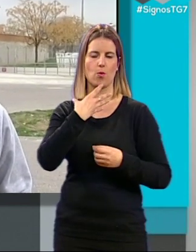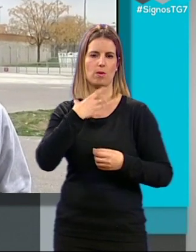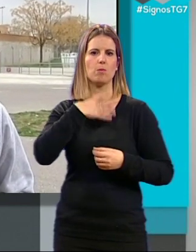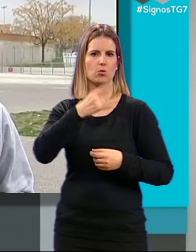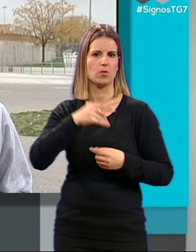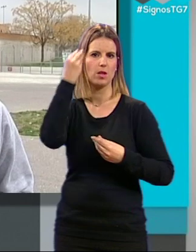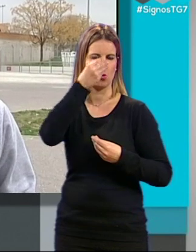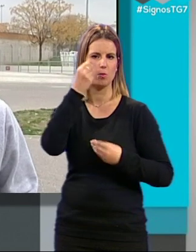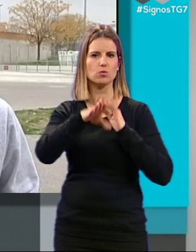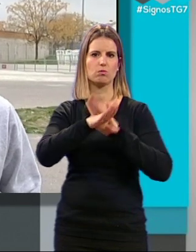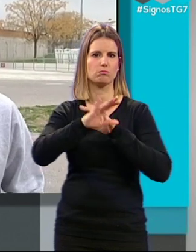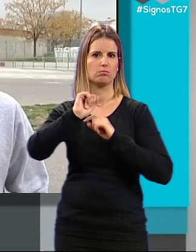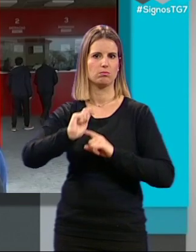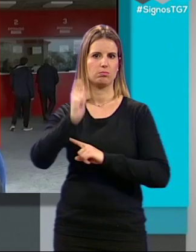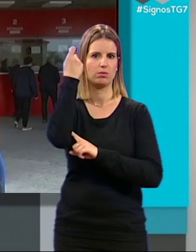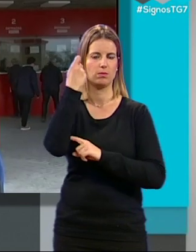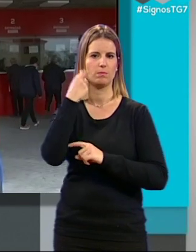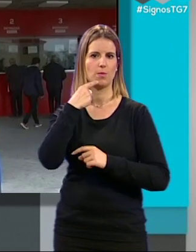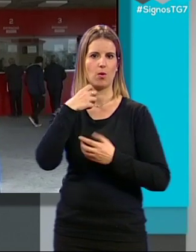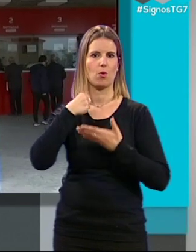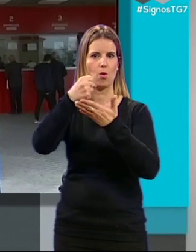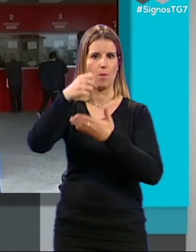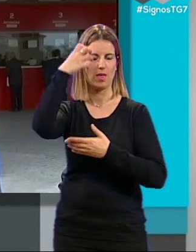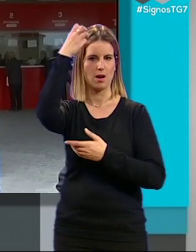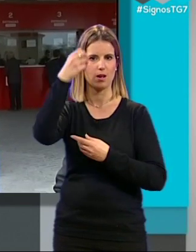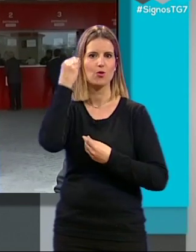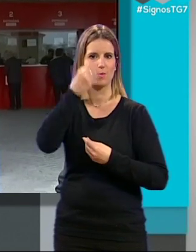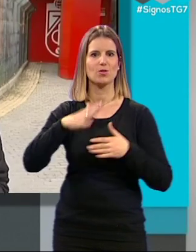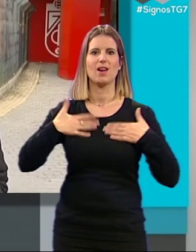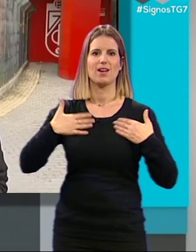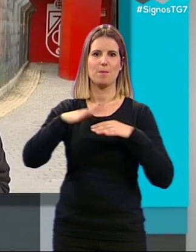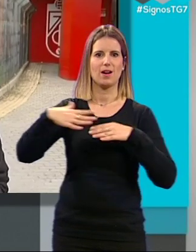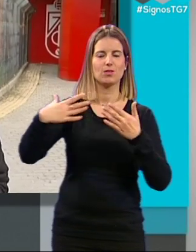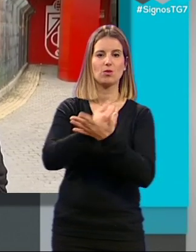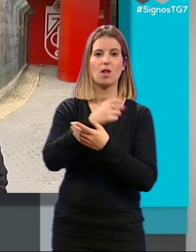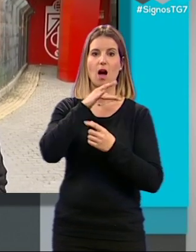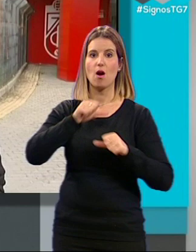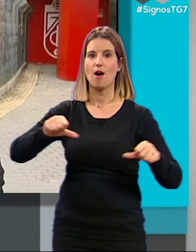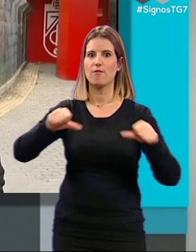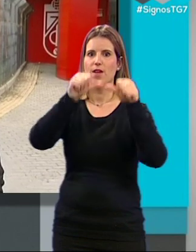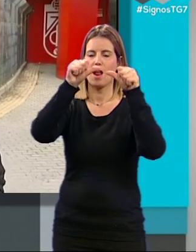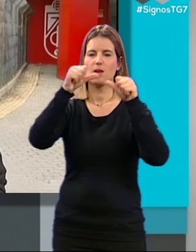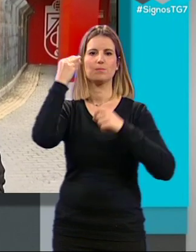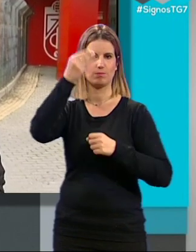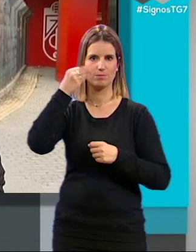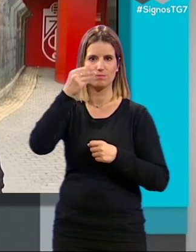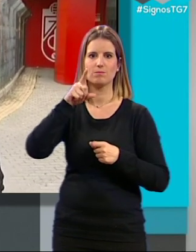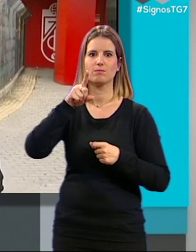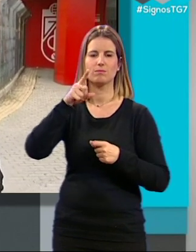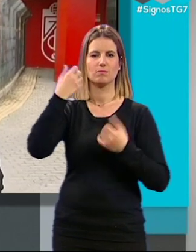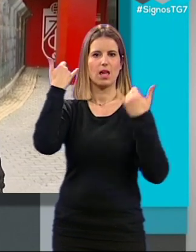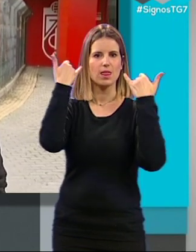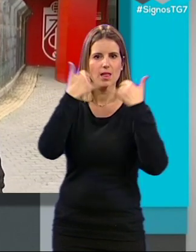hacer historia y ganar la Copa del Rey Estaría muy bien Creo que sería una alegría para todos Ahora con la final pues yo creo que sería una